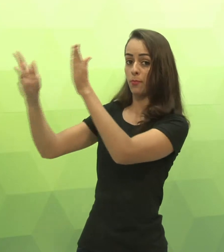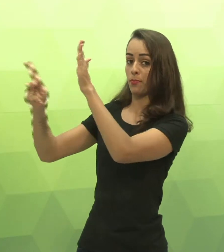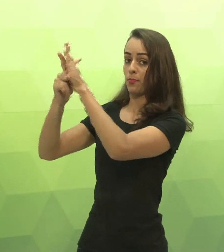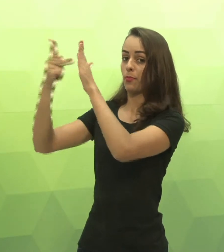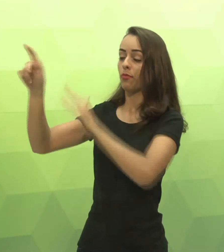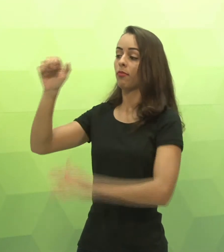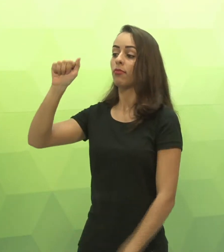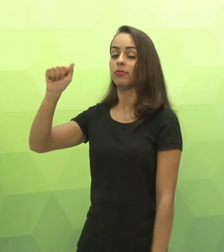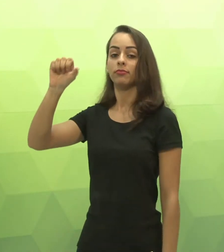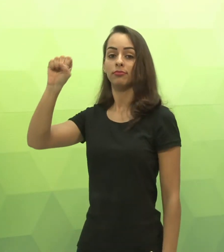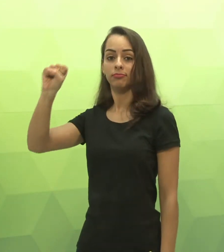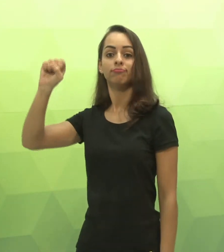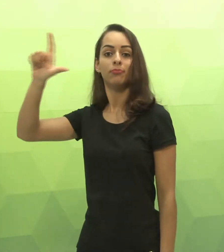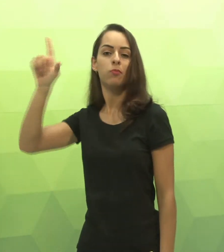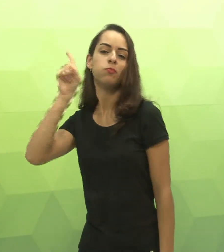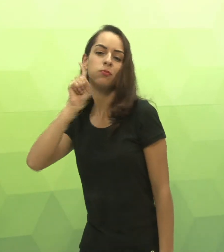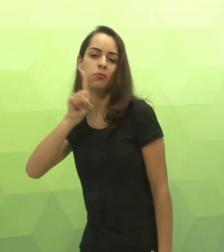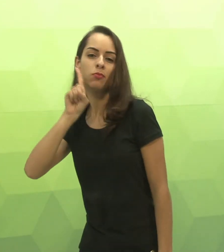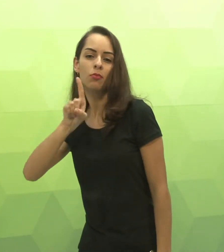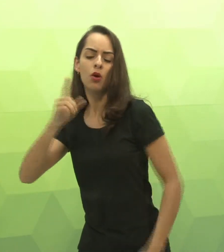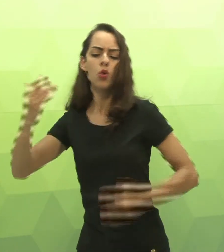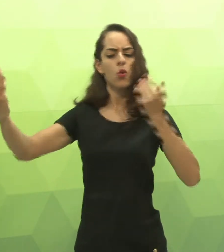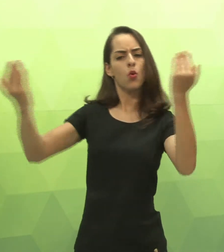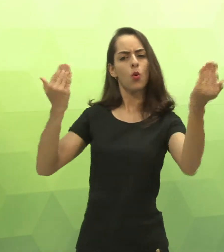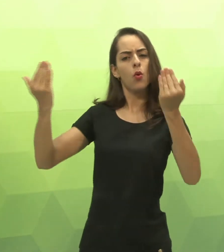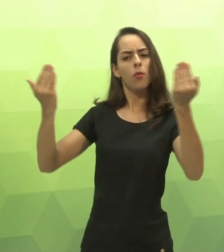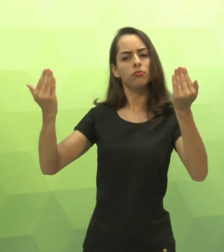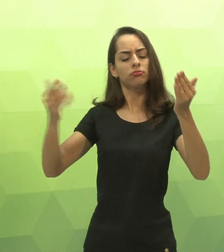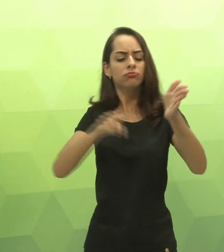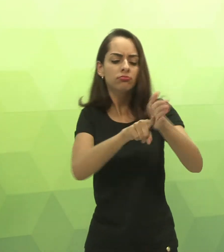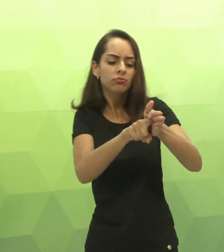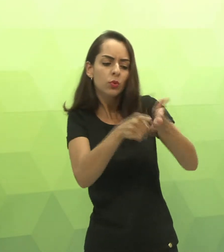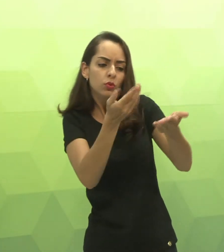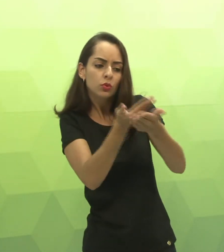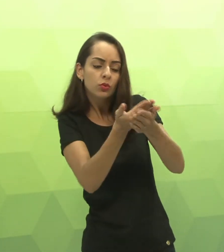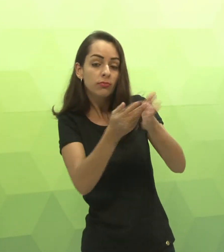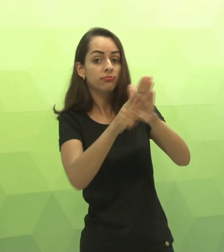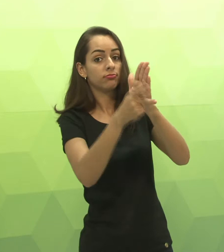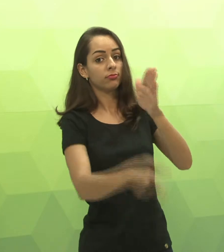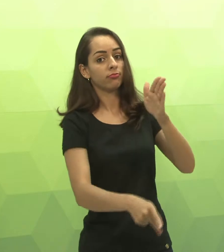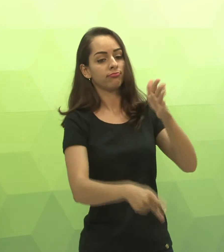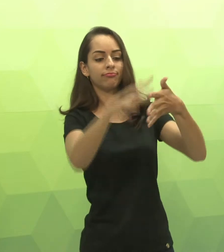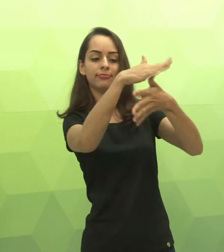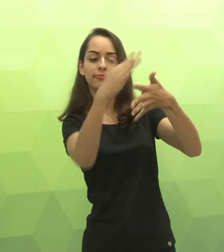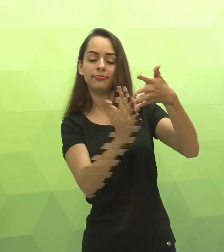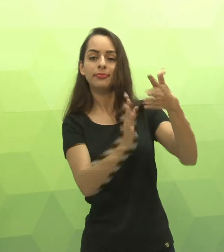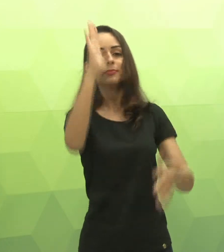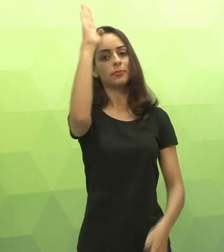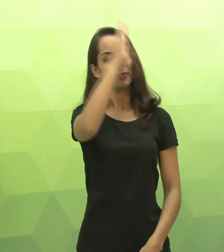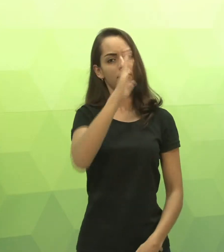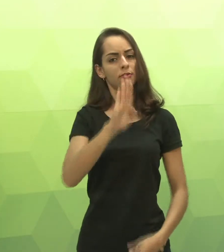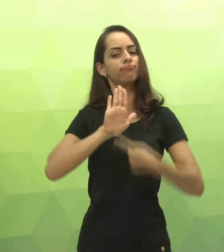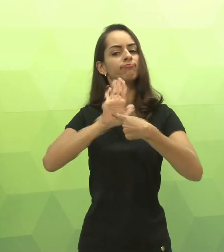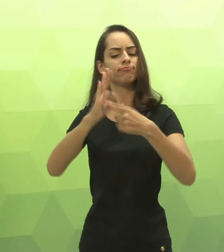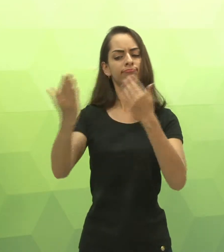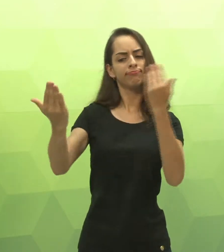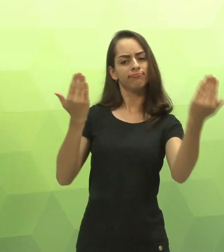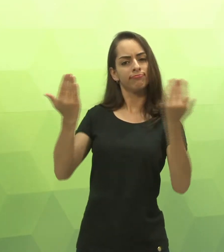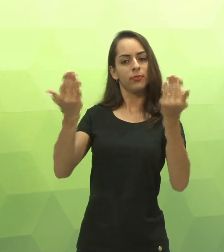comparar os estudos realizados na língua americana, ASL, e compará-los com os estudos realizados na língua de sinais